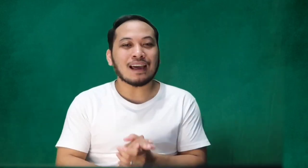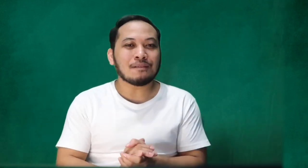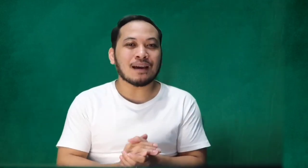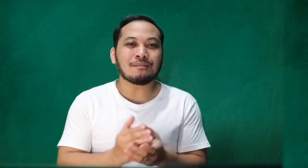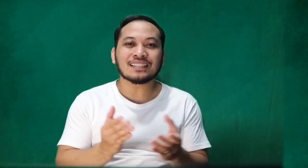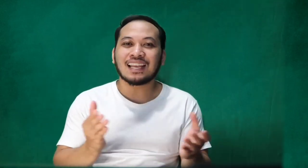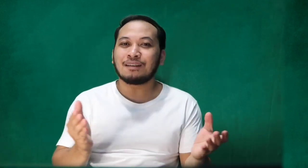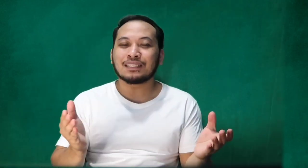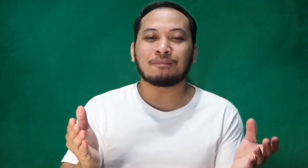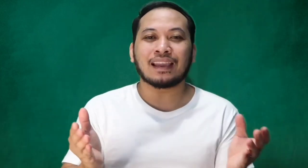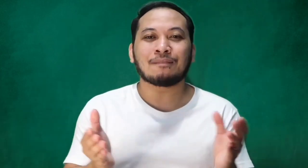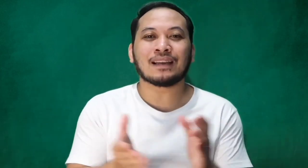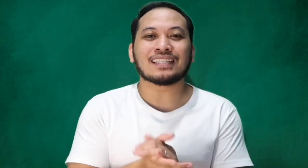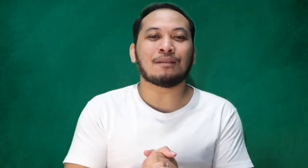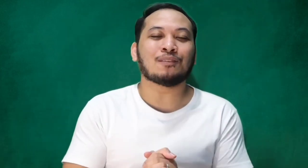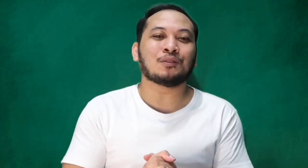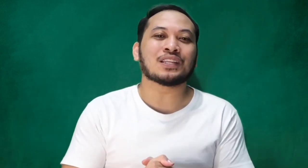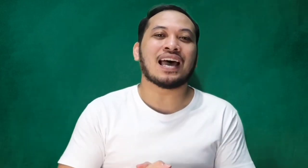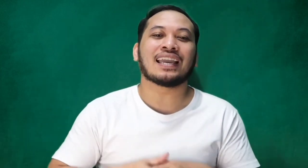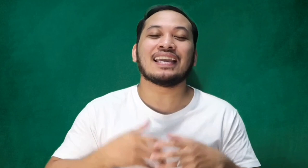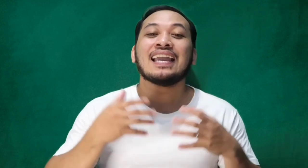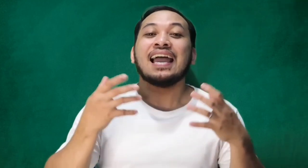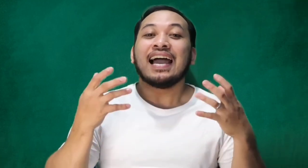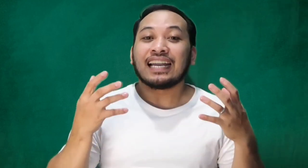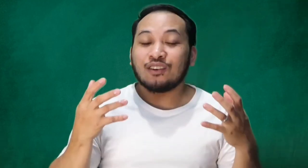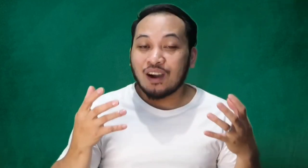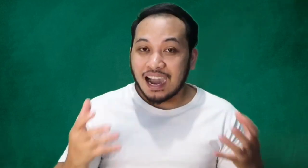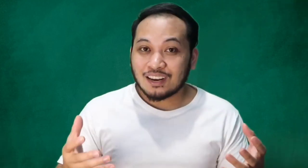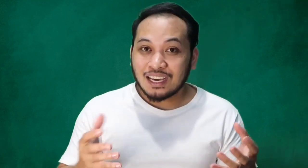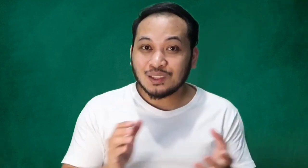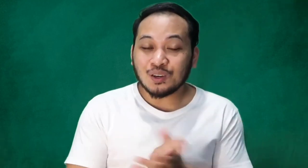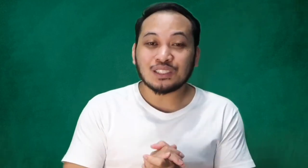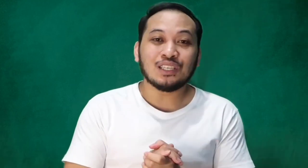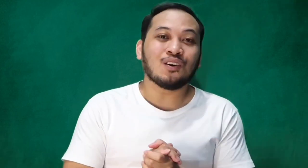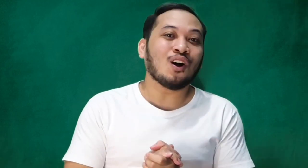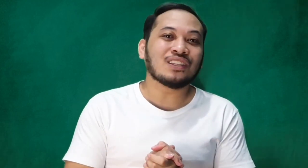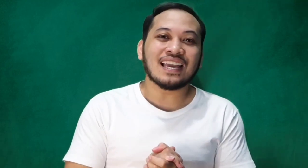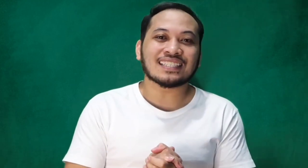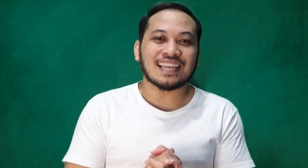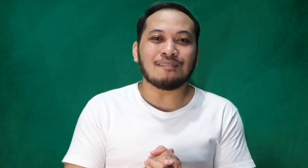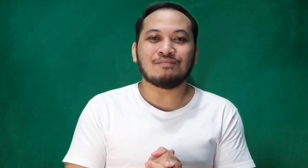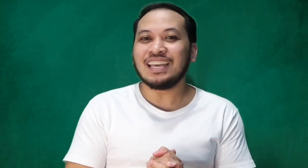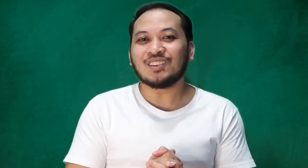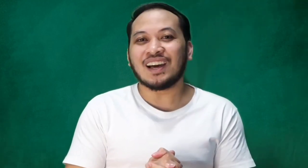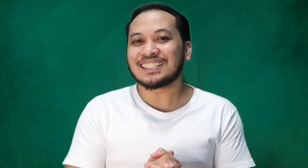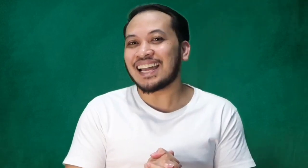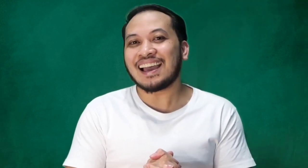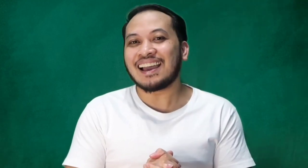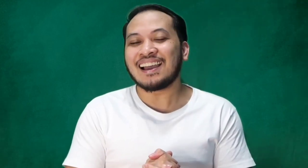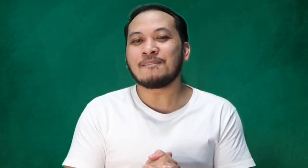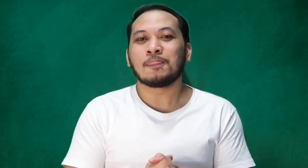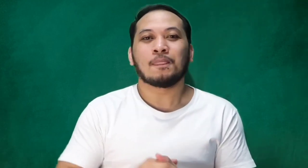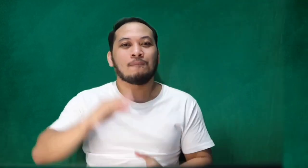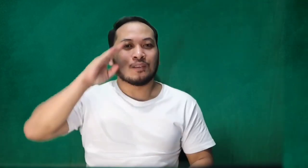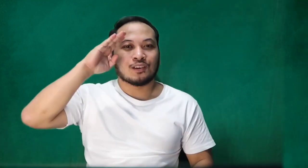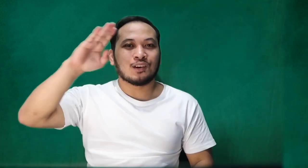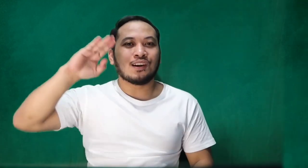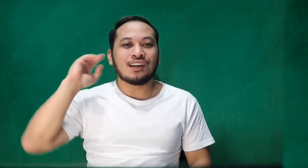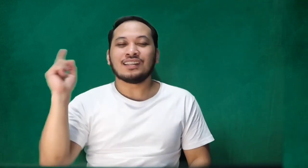Maraming maraming salamat sa pakikipagsama nyo po sa ating ngayong araw na ito. See you all next time dito lang sa Kurt